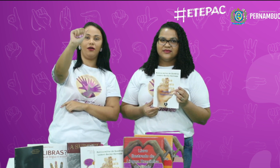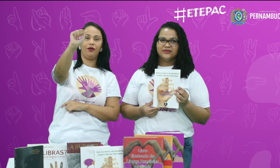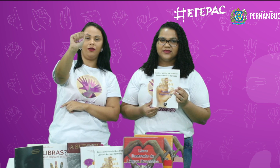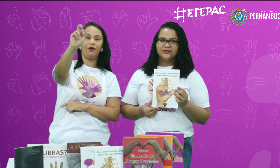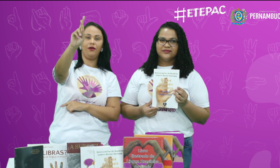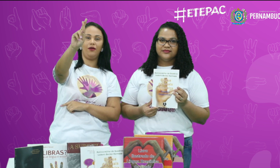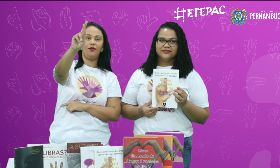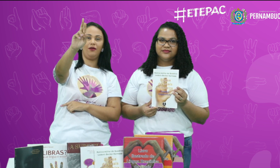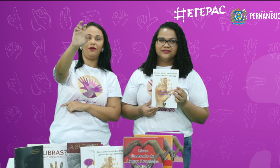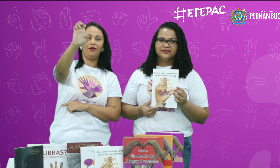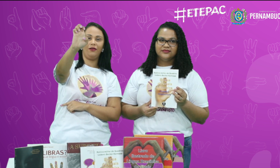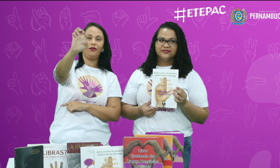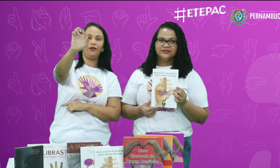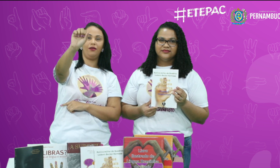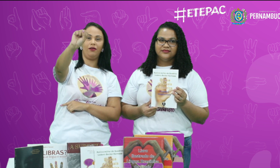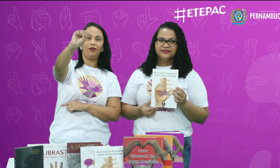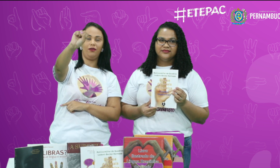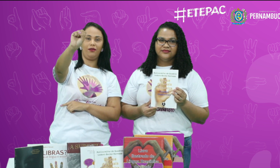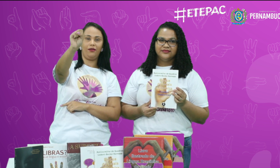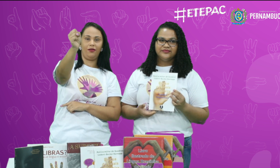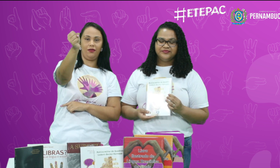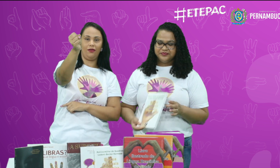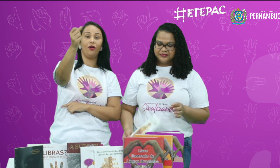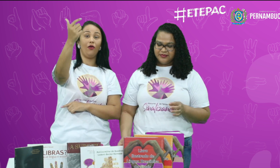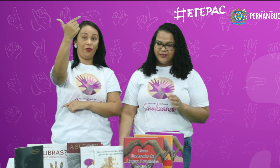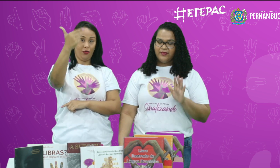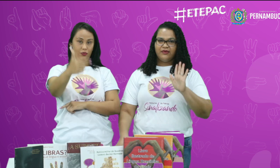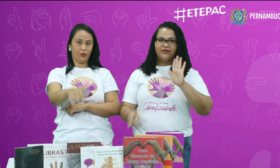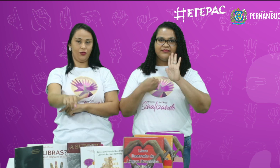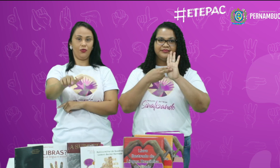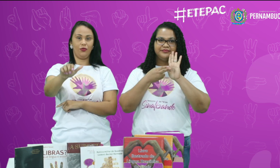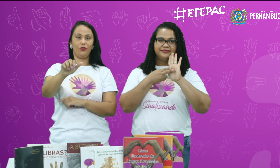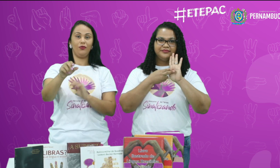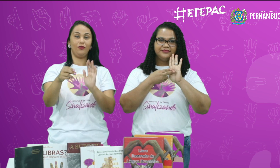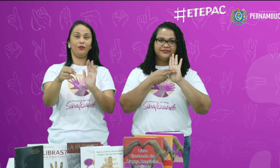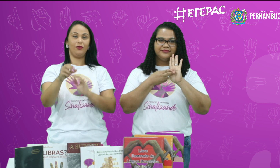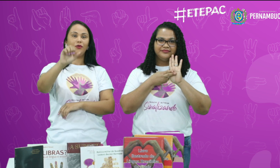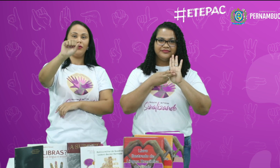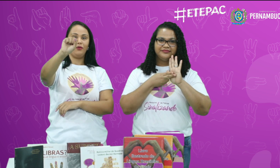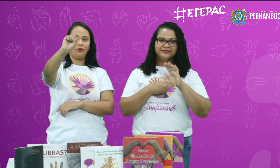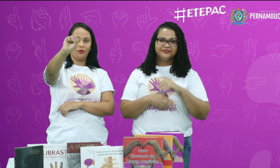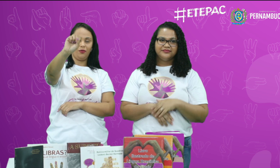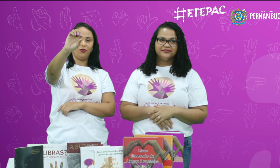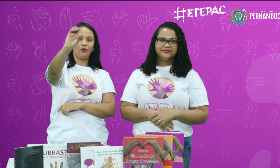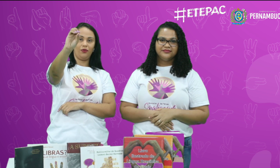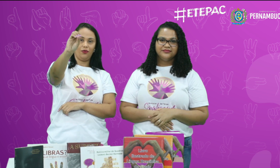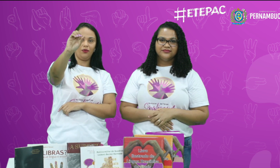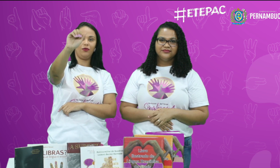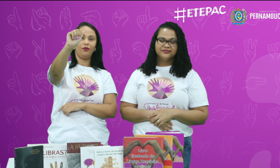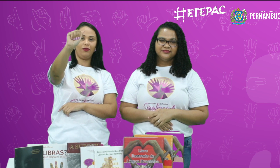Sá... Peraí de novo. Novamente, polo. Soares Dutra.